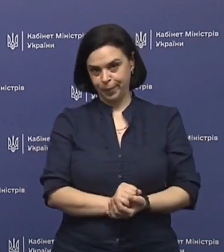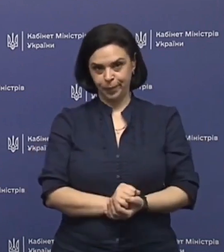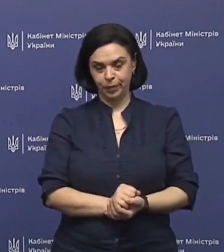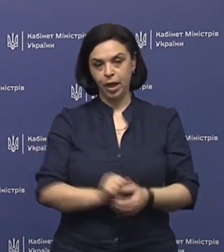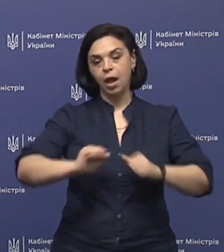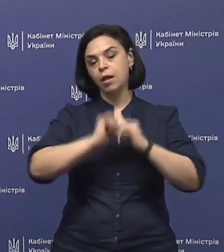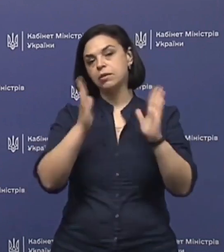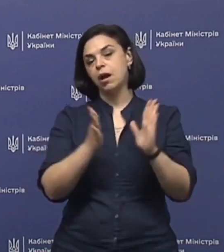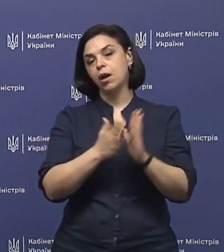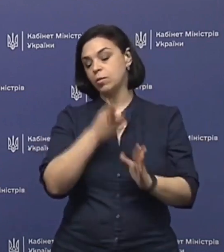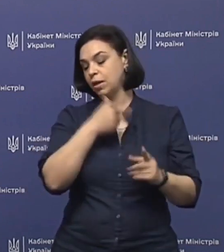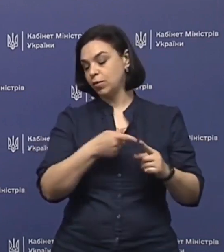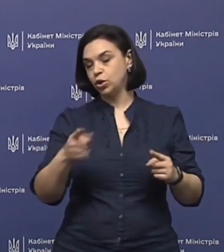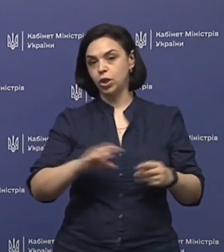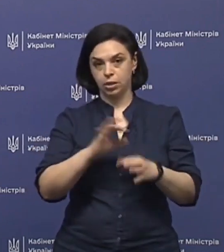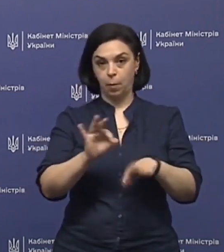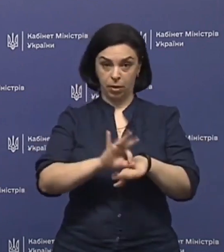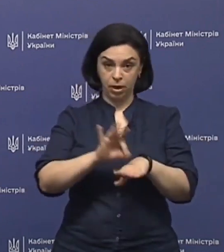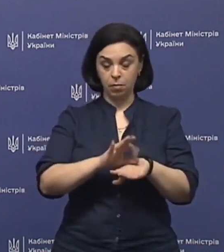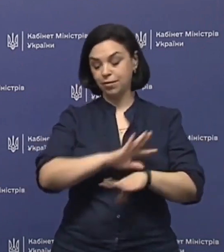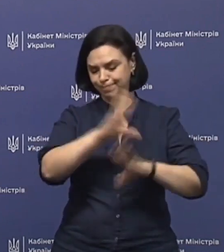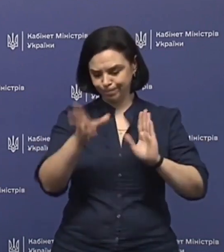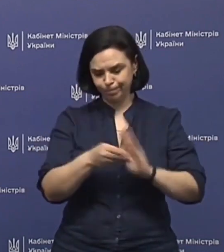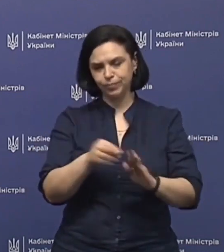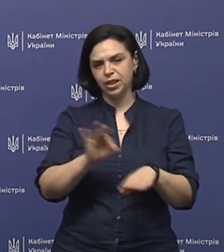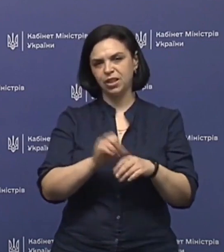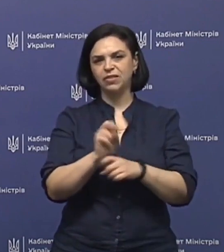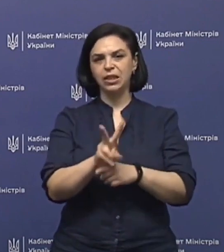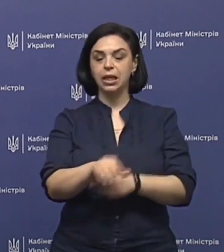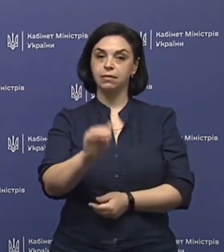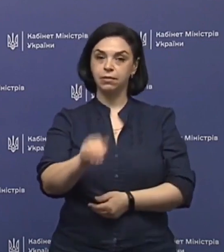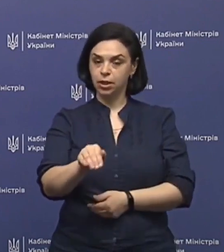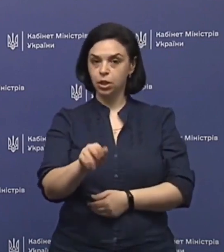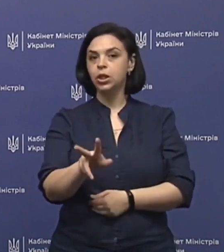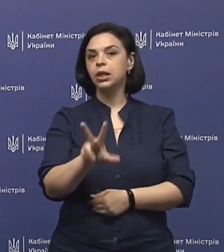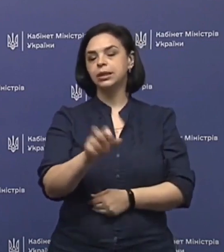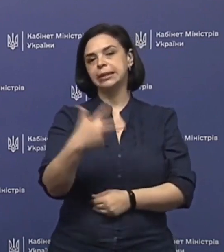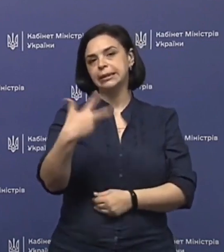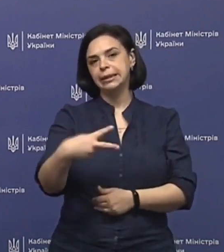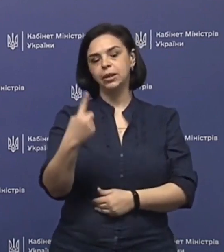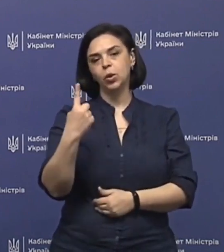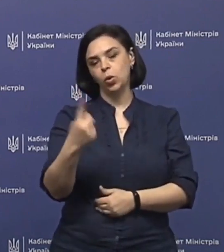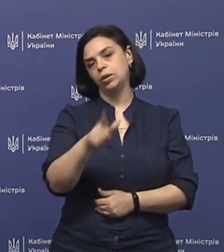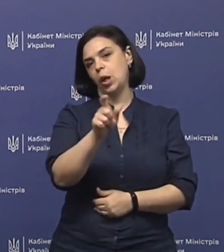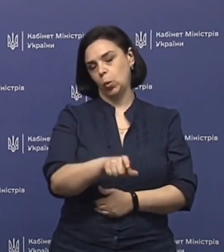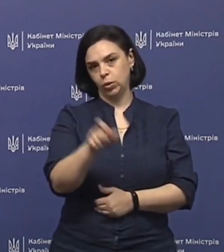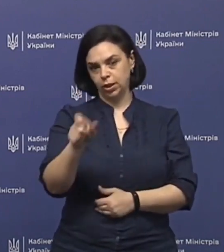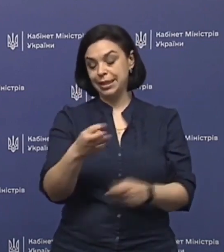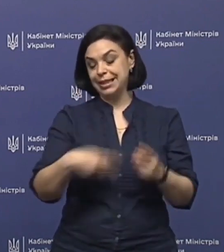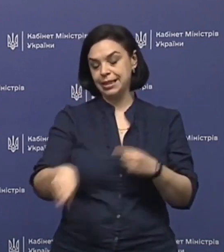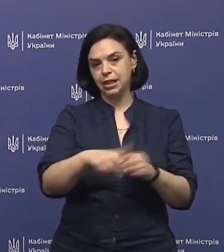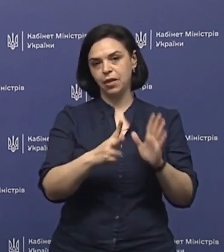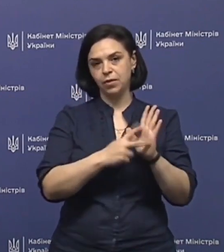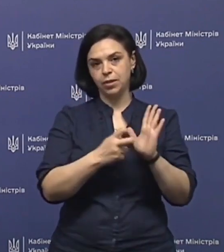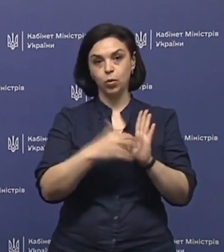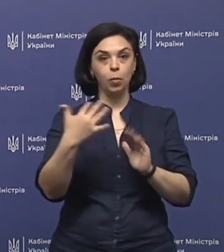Загалом за весь час пандемії захворила 12 331 людина. З них